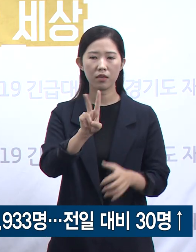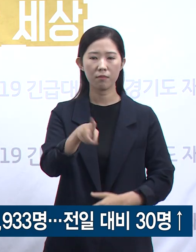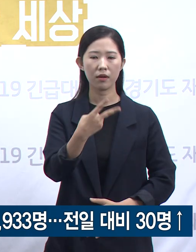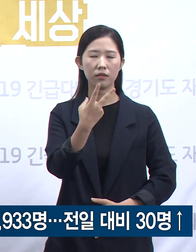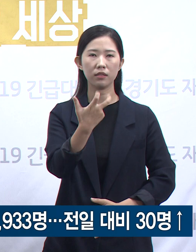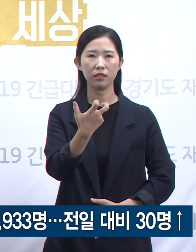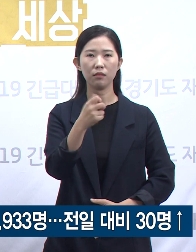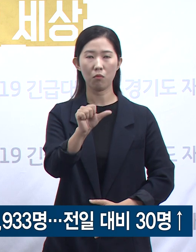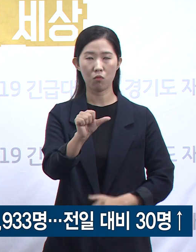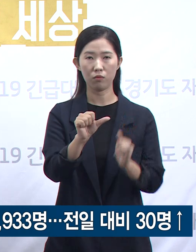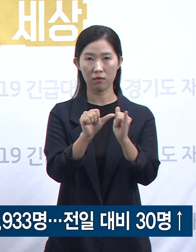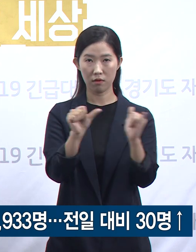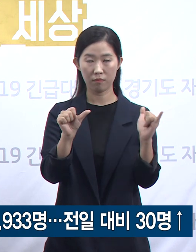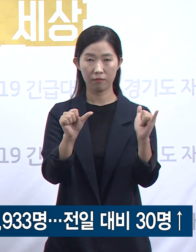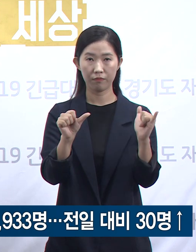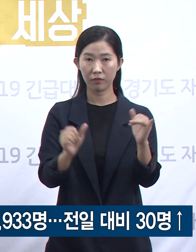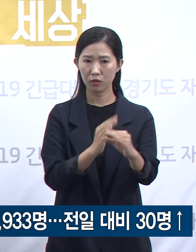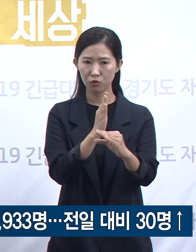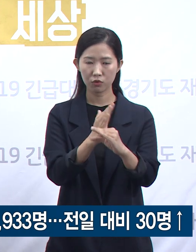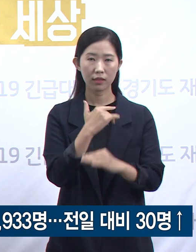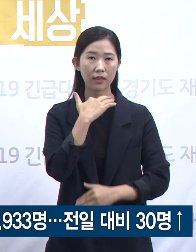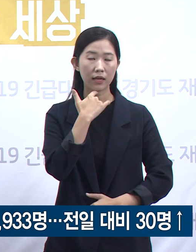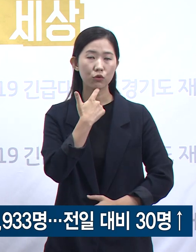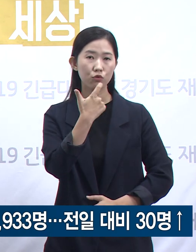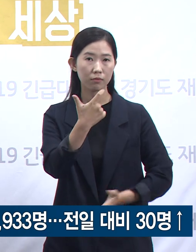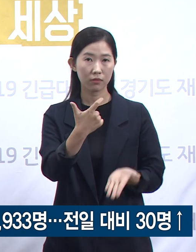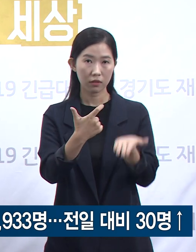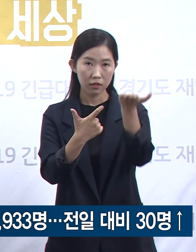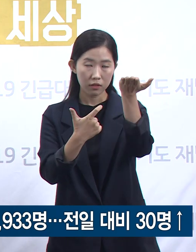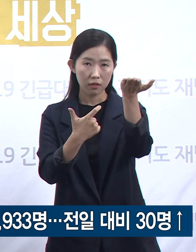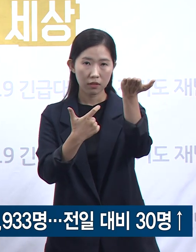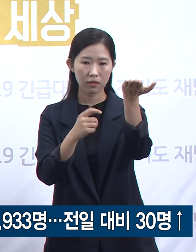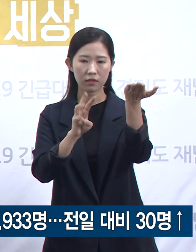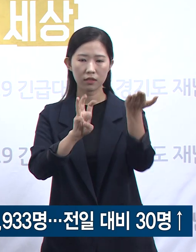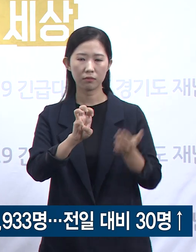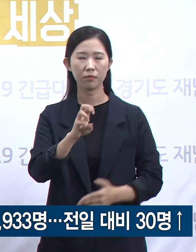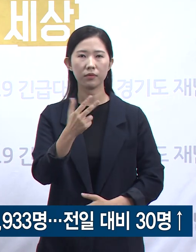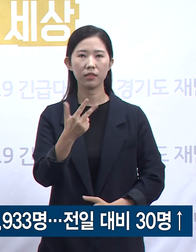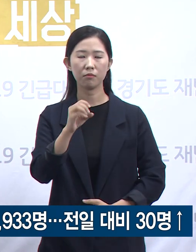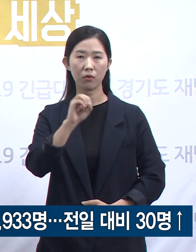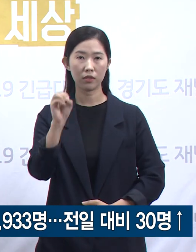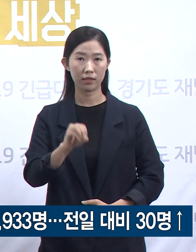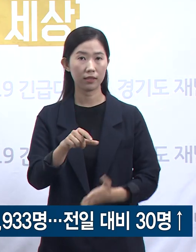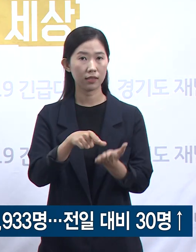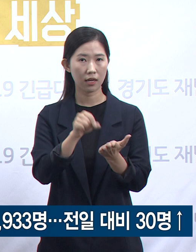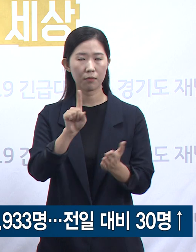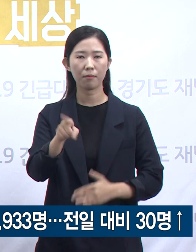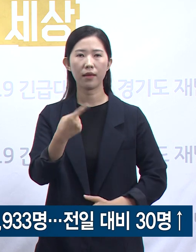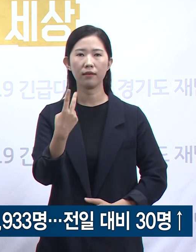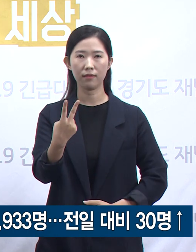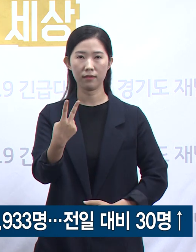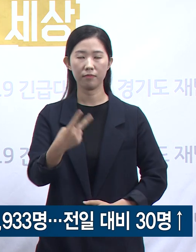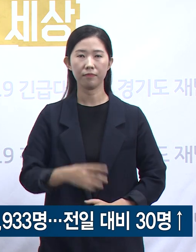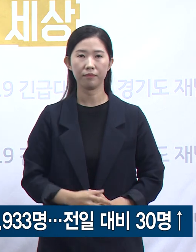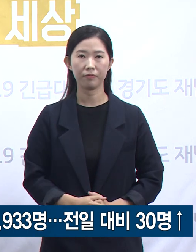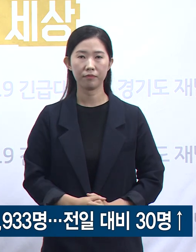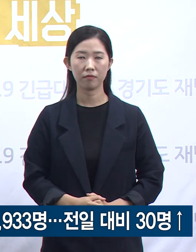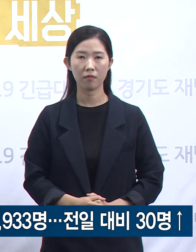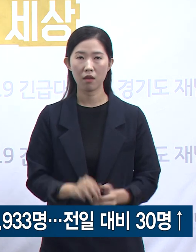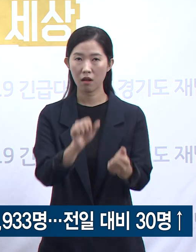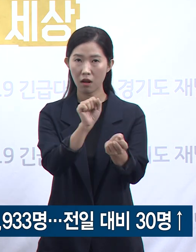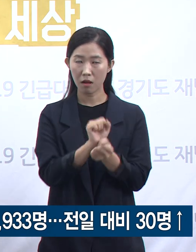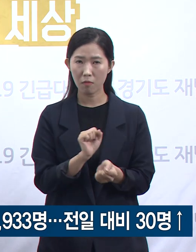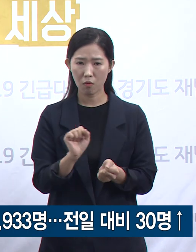발생하였으며, 이 중 60세 이상 고령층은 37%인 102명이었습니다. 감염